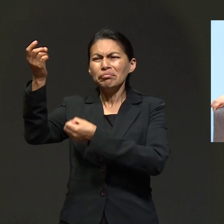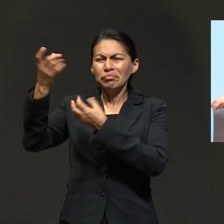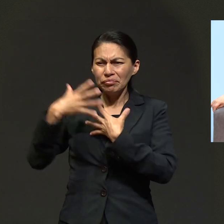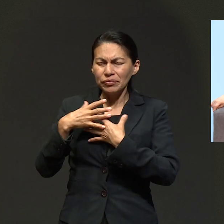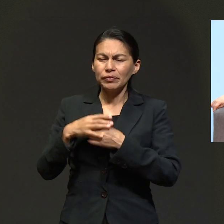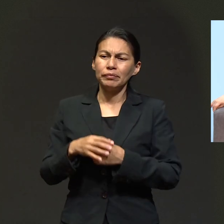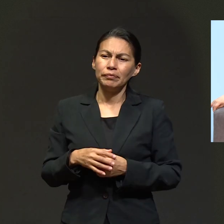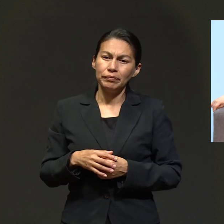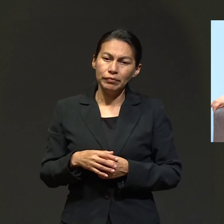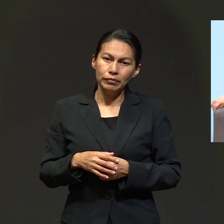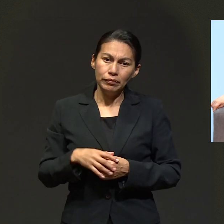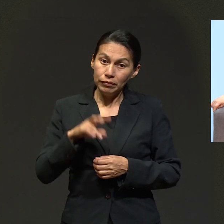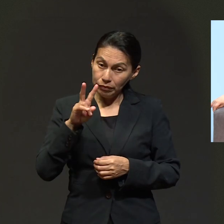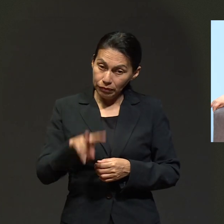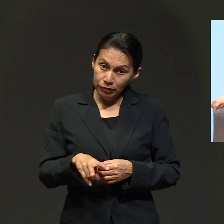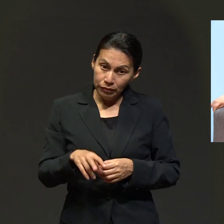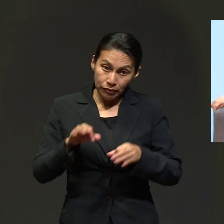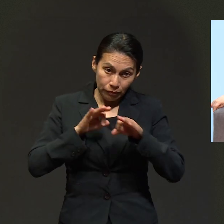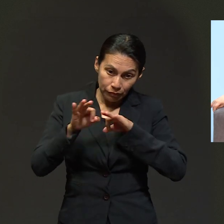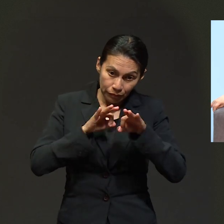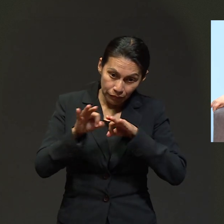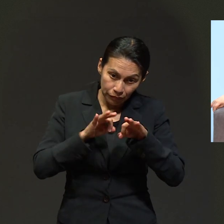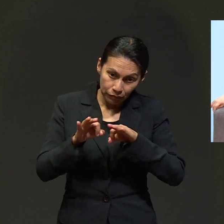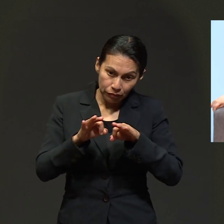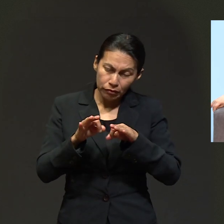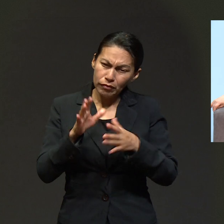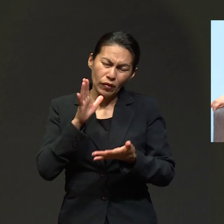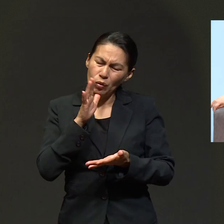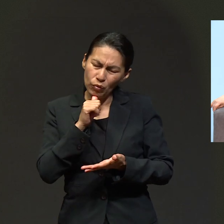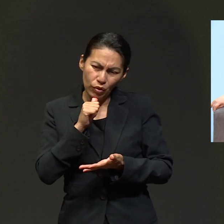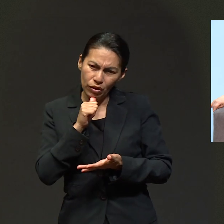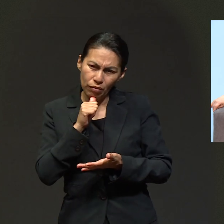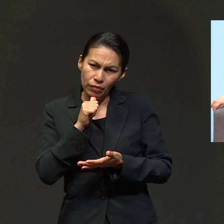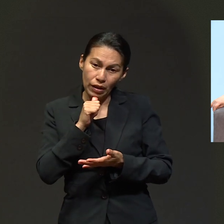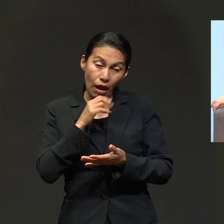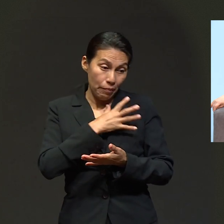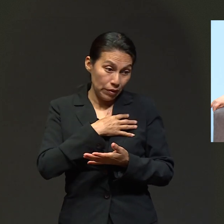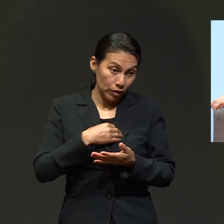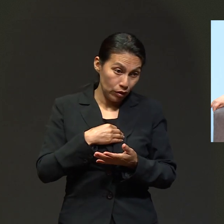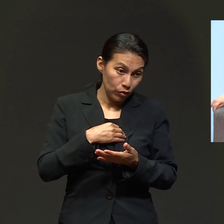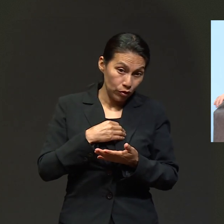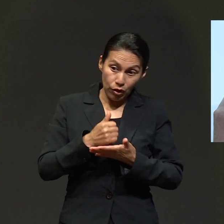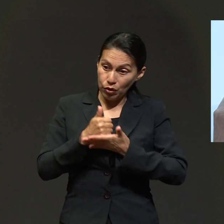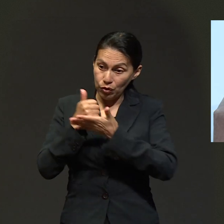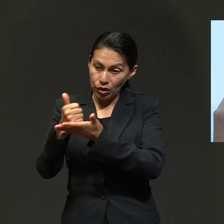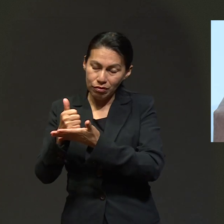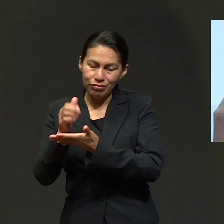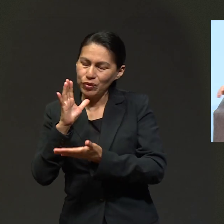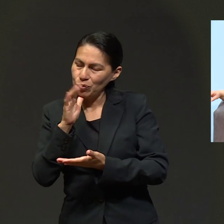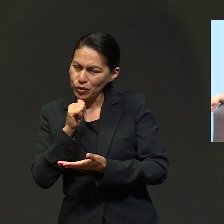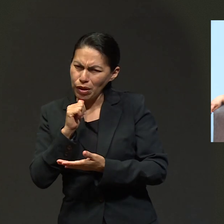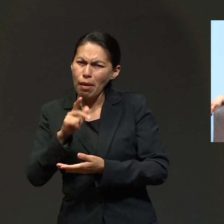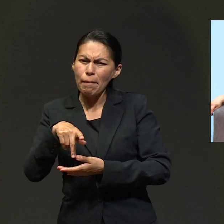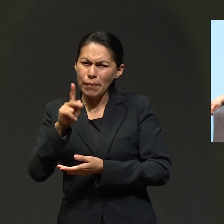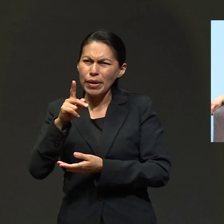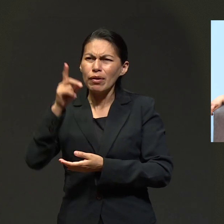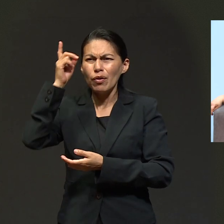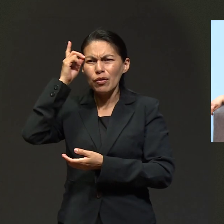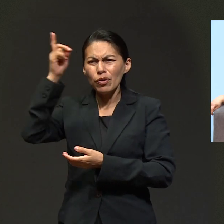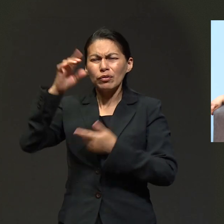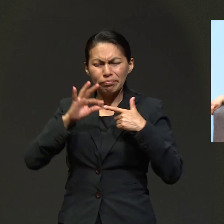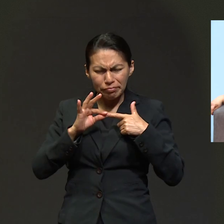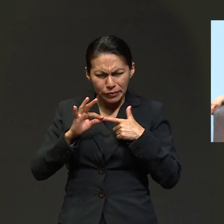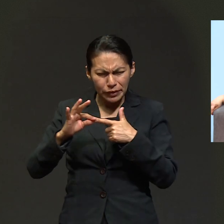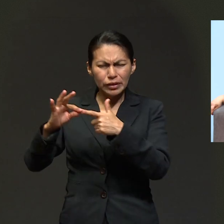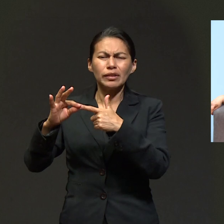sé que Dios me lo está dando. Y es cierto que no he podido trabajar, no pude trabajar con el objetivo de ayudar a mis hijos. Pero